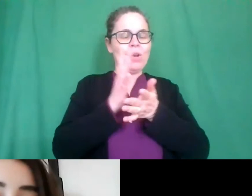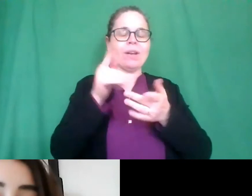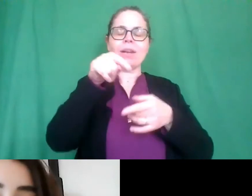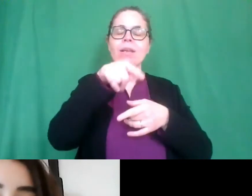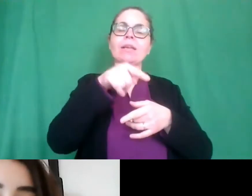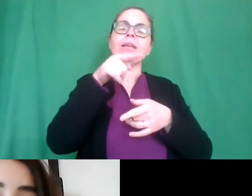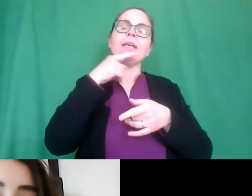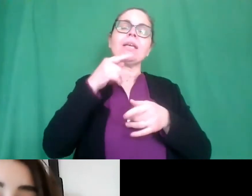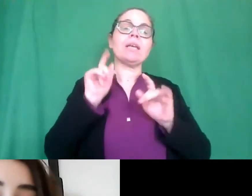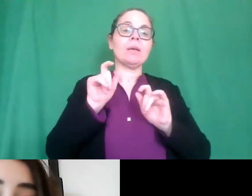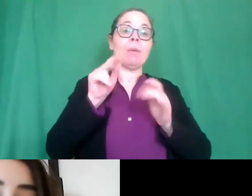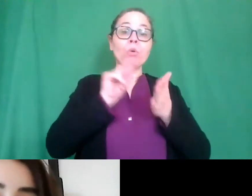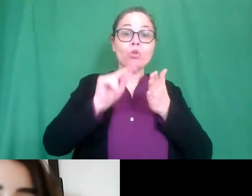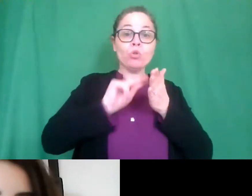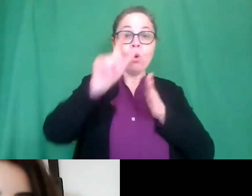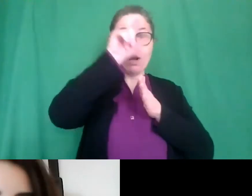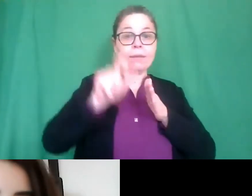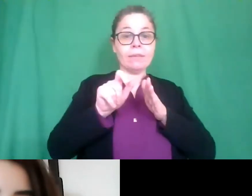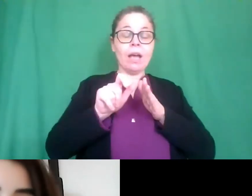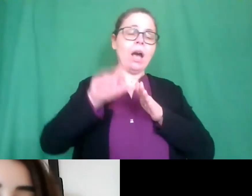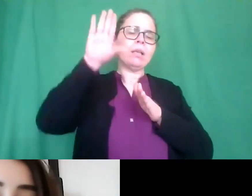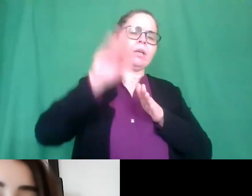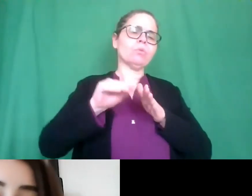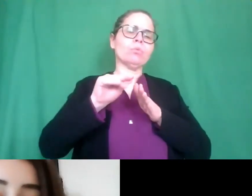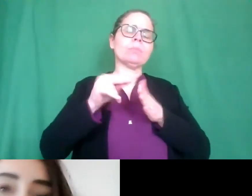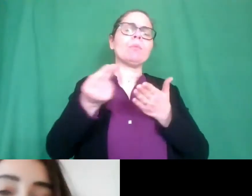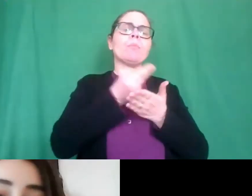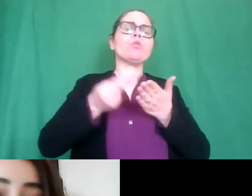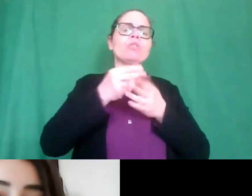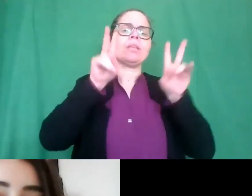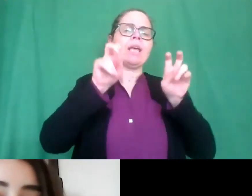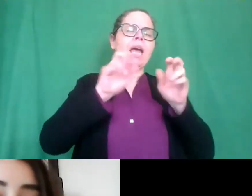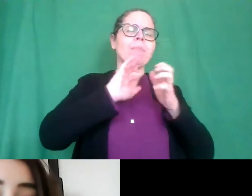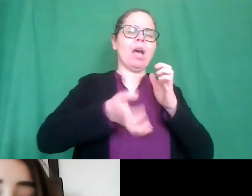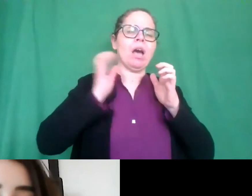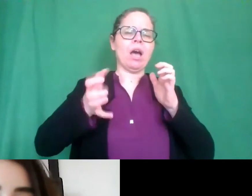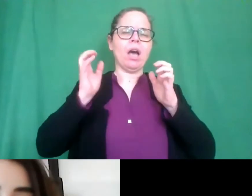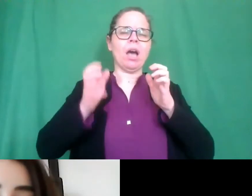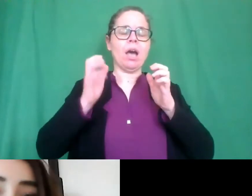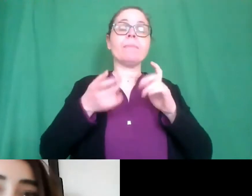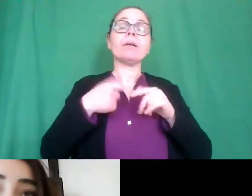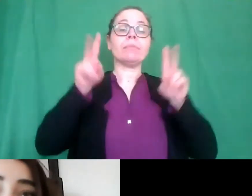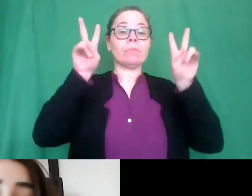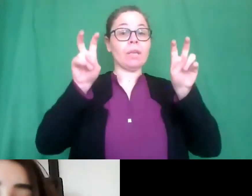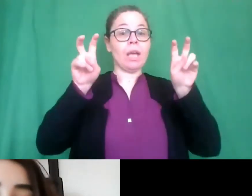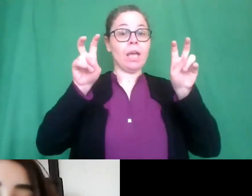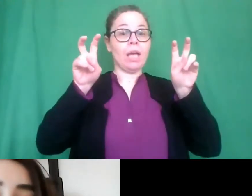istituti di tutta l'Italia in progetti di varie tematiche e quest'anno è venuta fuori l'inclusione